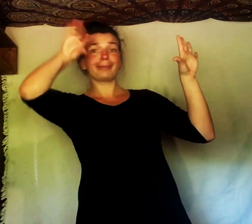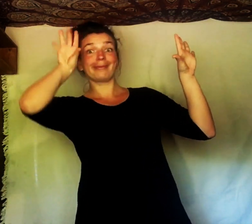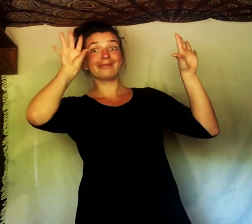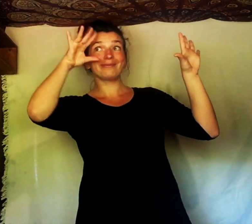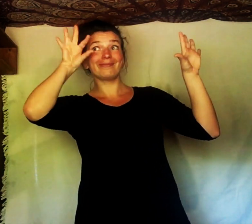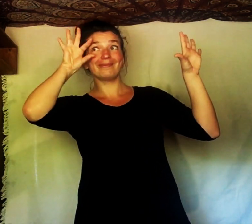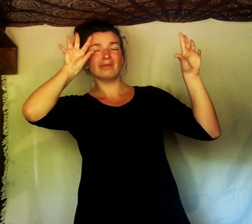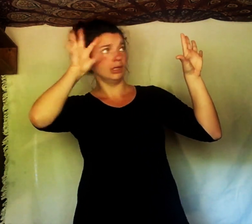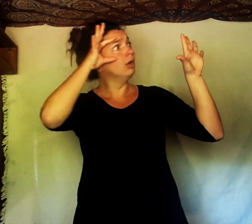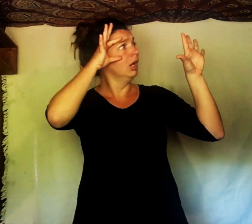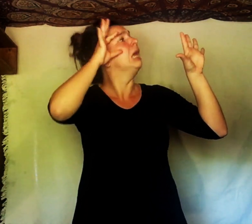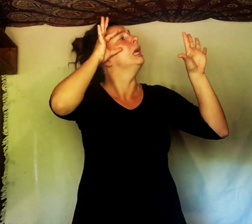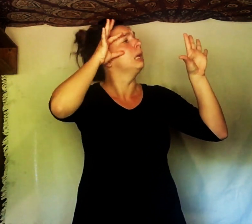« Elle va rentrer ! » dit Sarah.